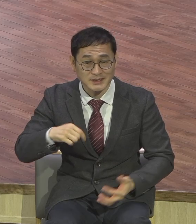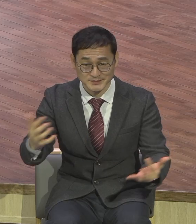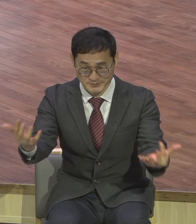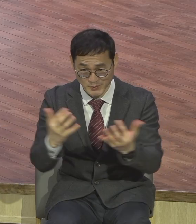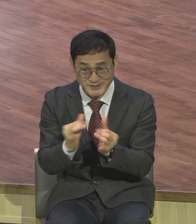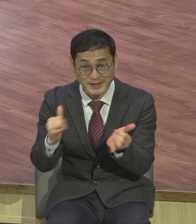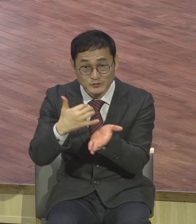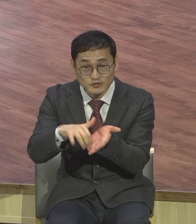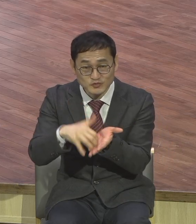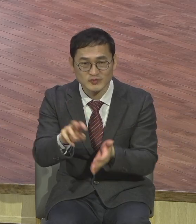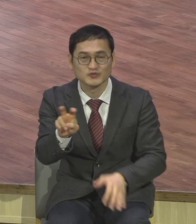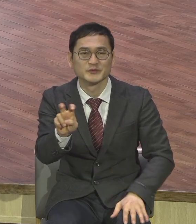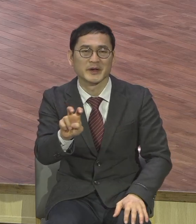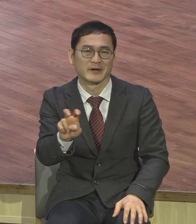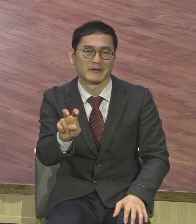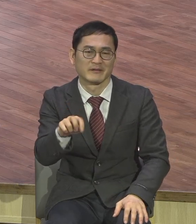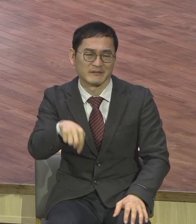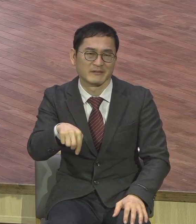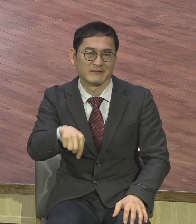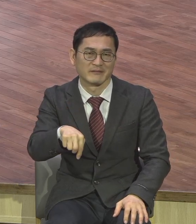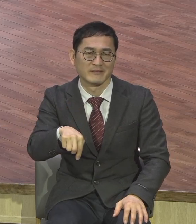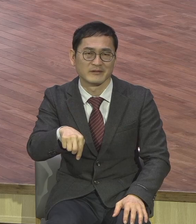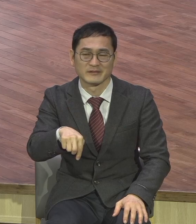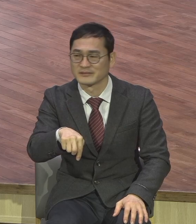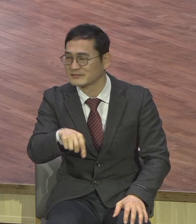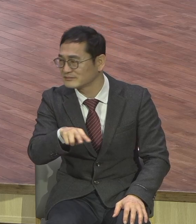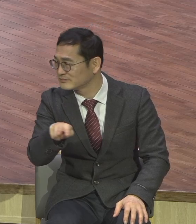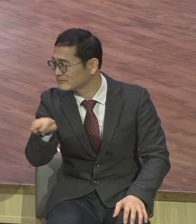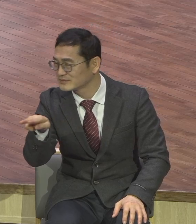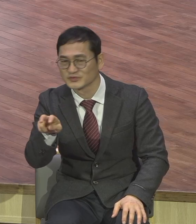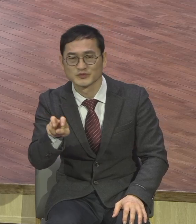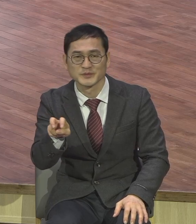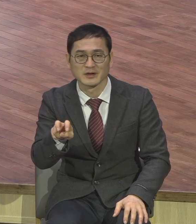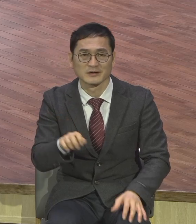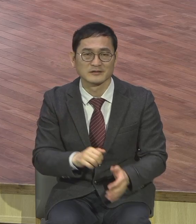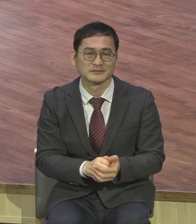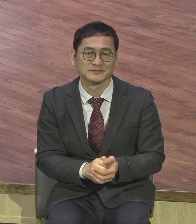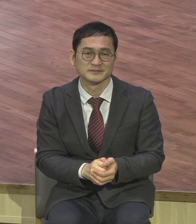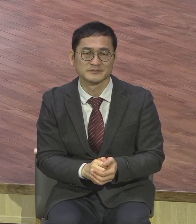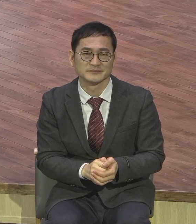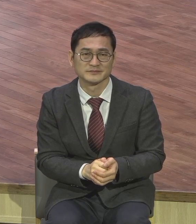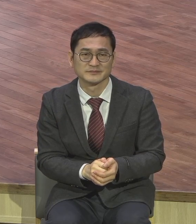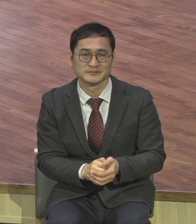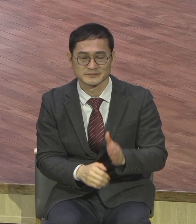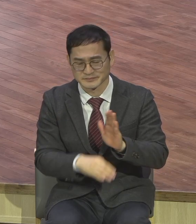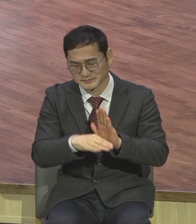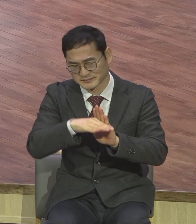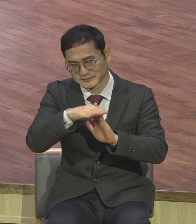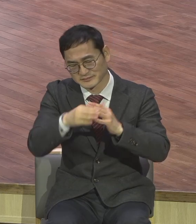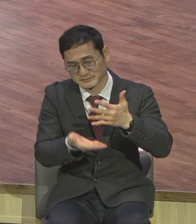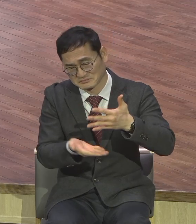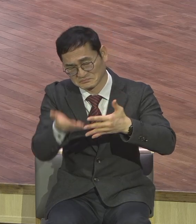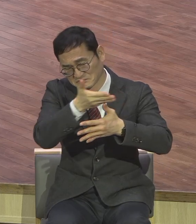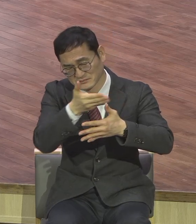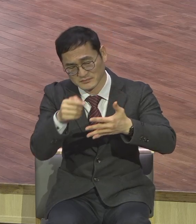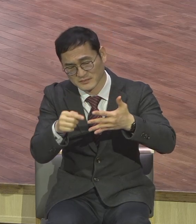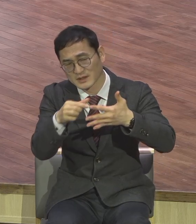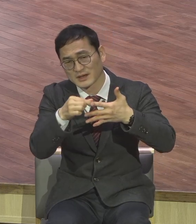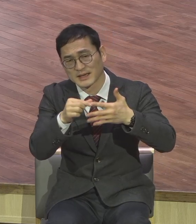앉아있지 못합니다 사회적 거리두기를 하기 때문에 제한된 그런 숫자가